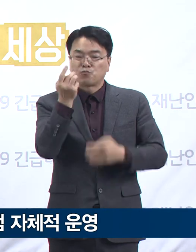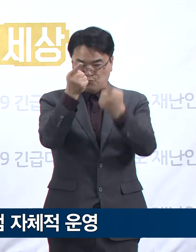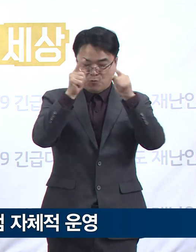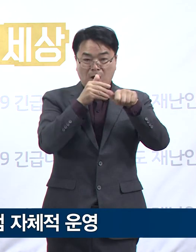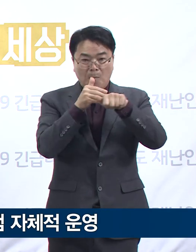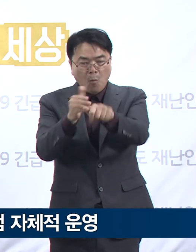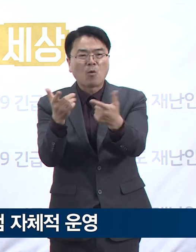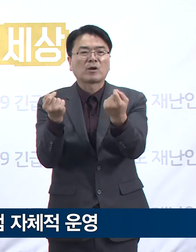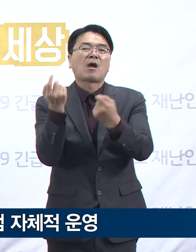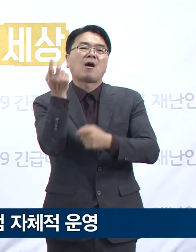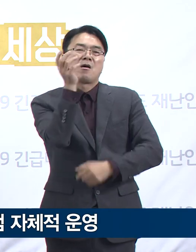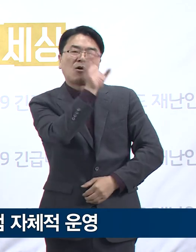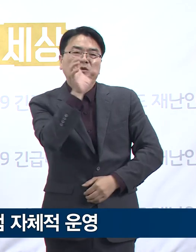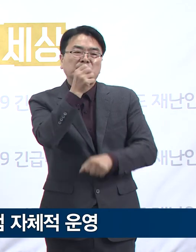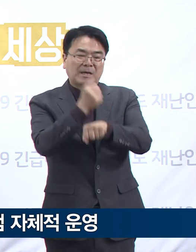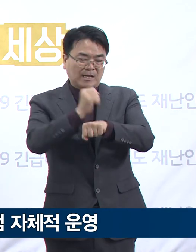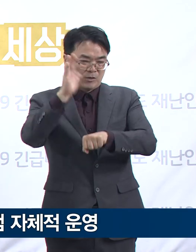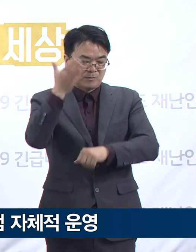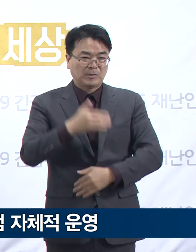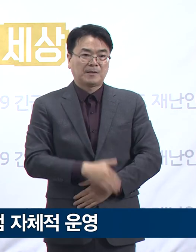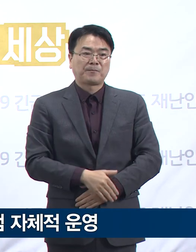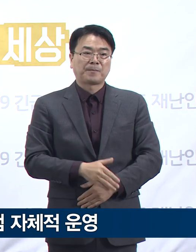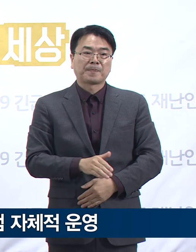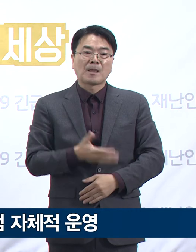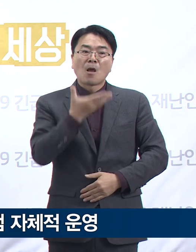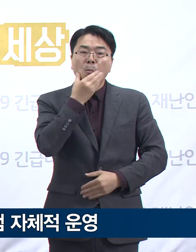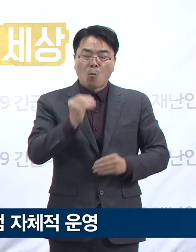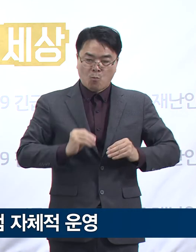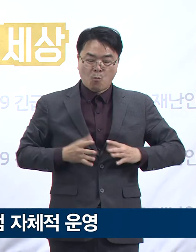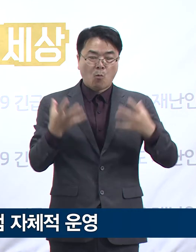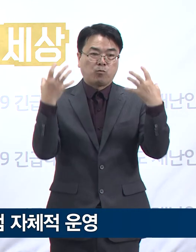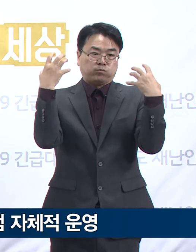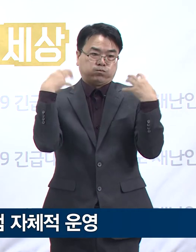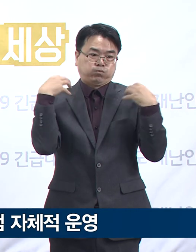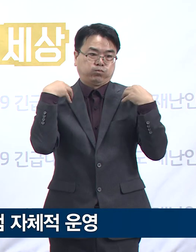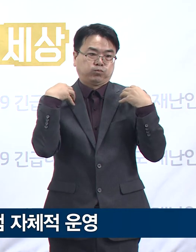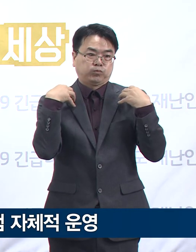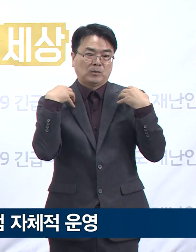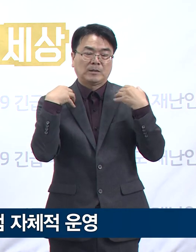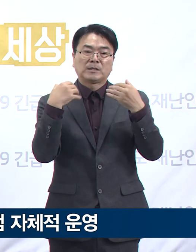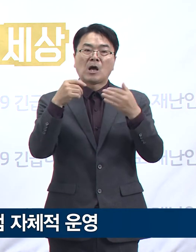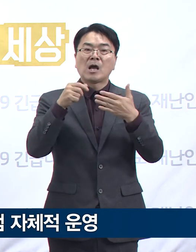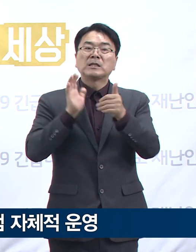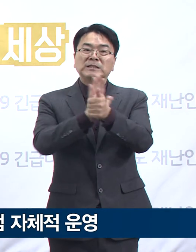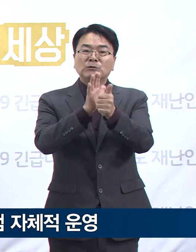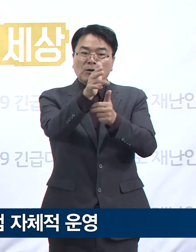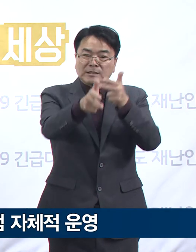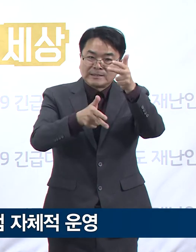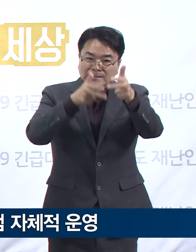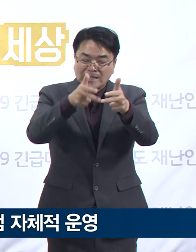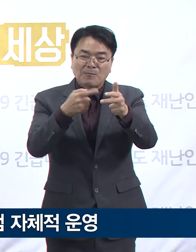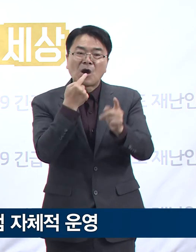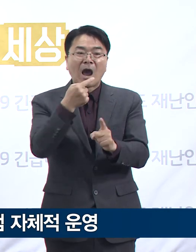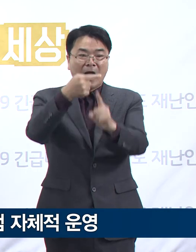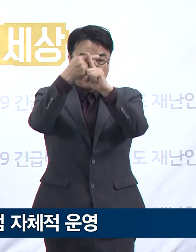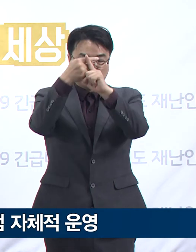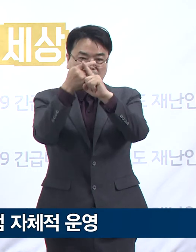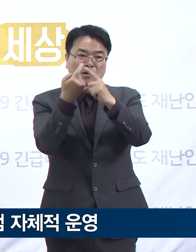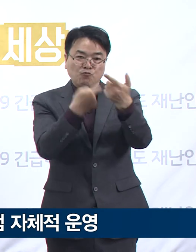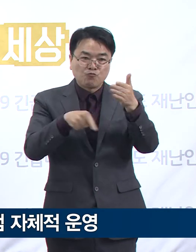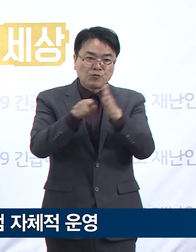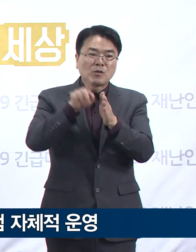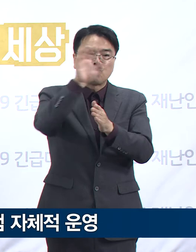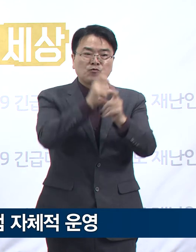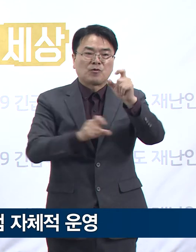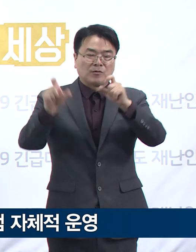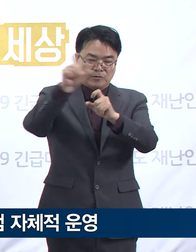9월부터는 보건복지부의 중증환자 전담 간호사 양성 지원 사업을 활용하여서 교육과 훈련을 더 확대하고 있습니다.